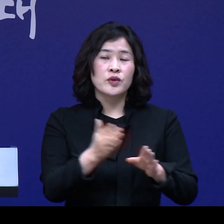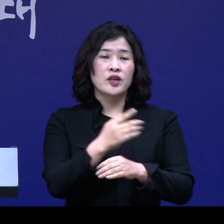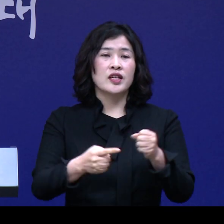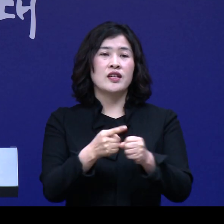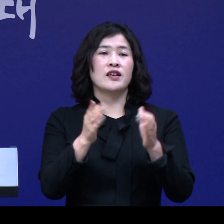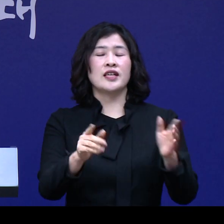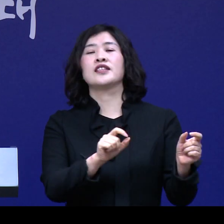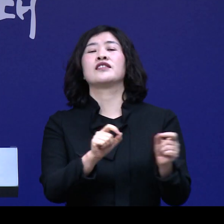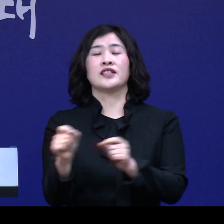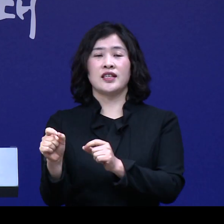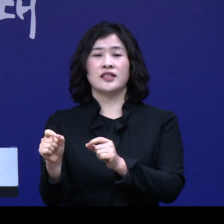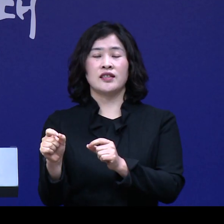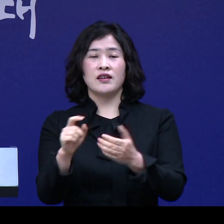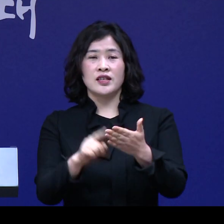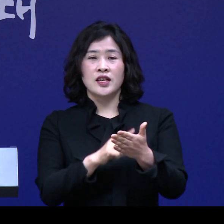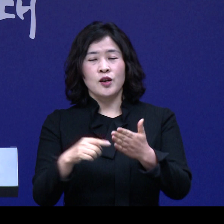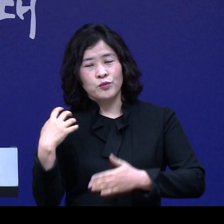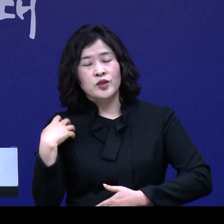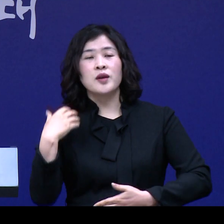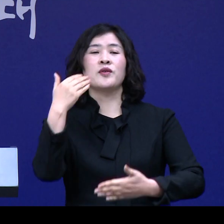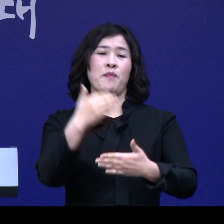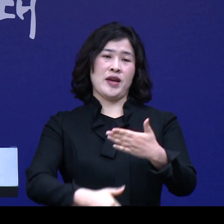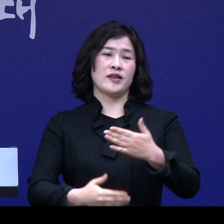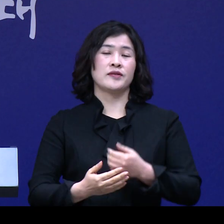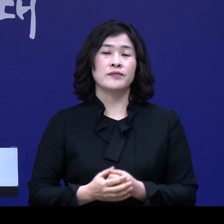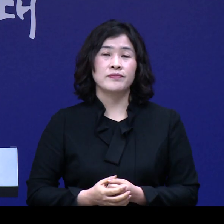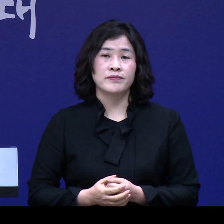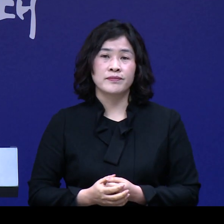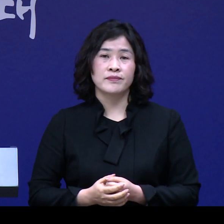1년까지 연장해서 상환 부담을 덜어드겠습니다.